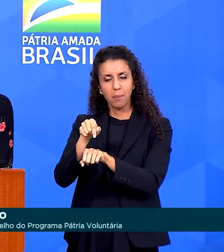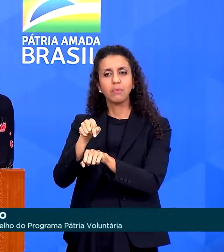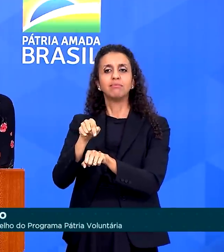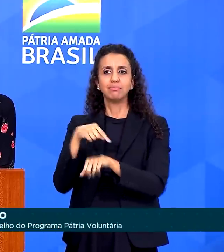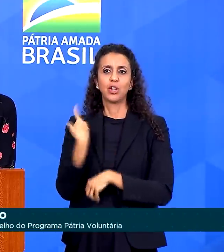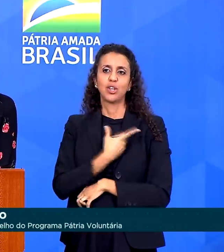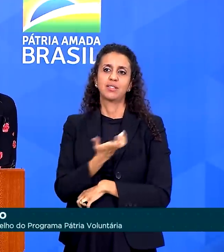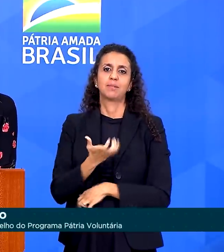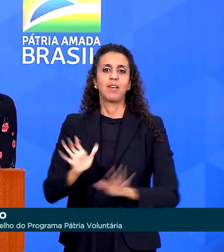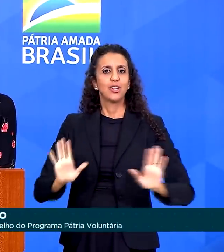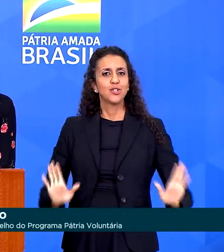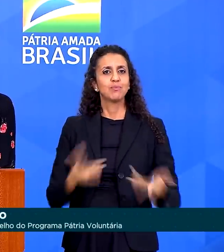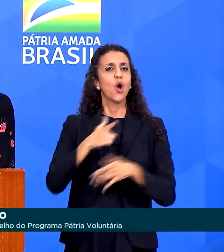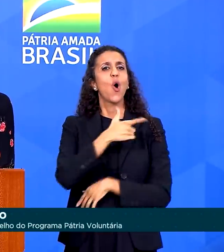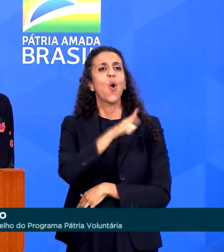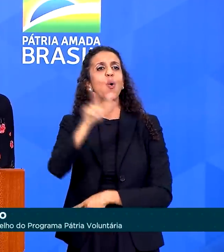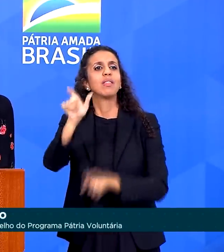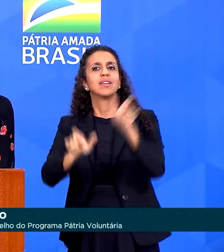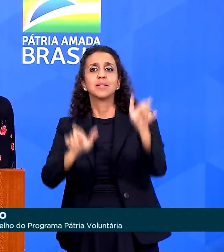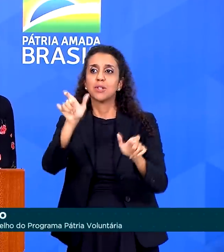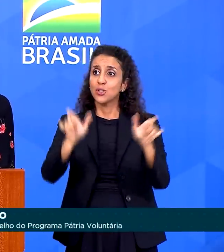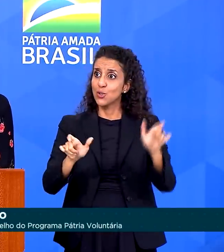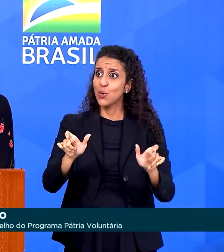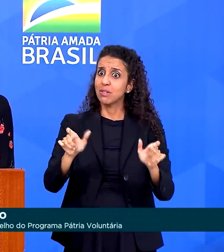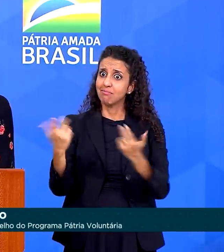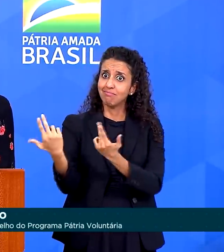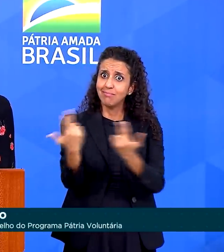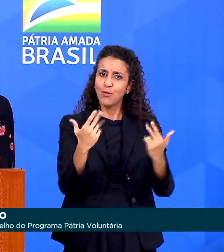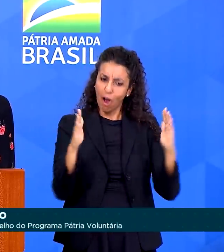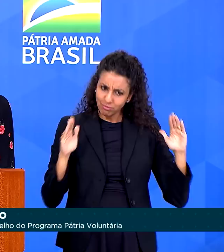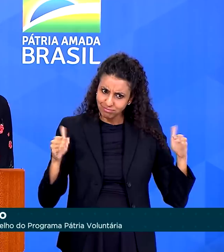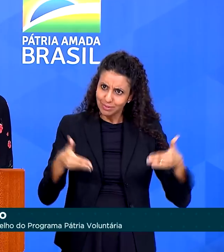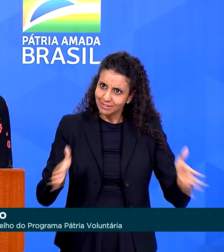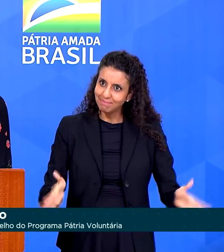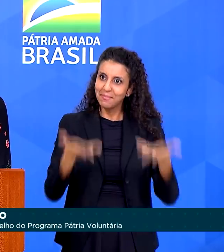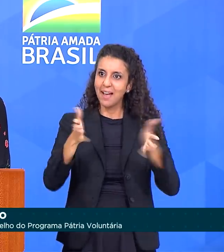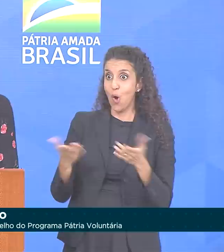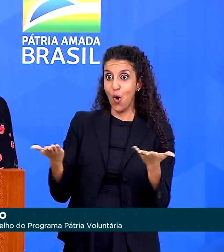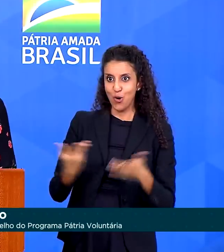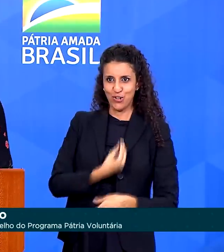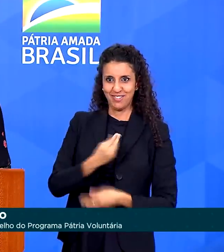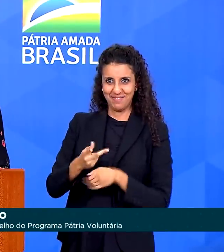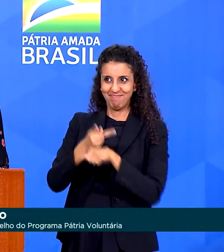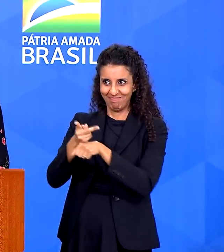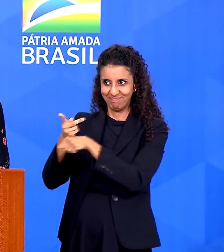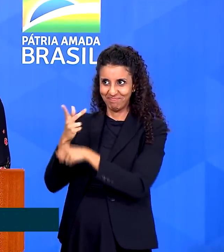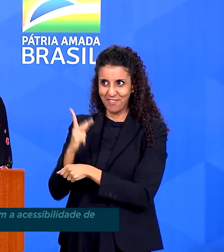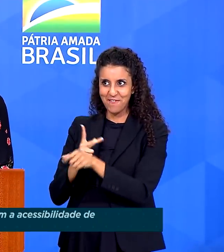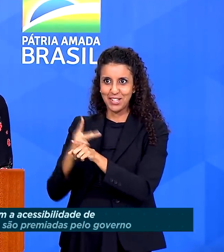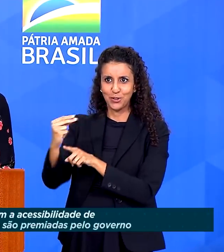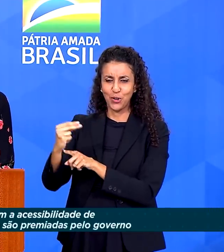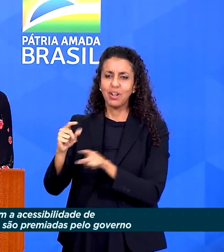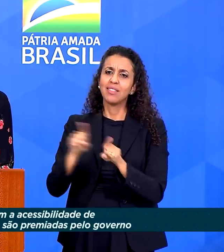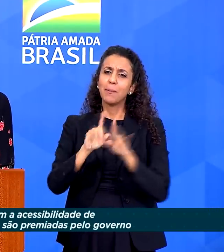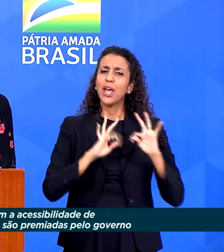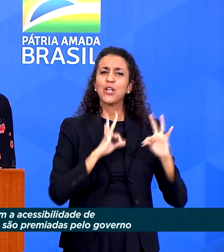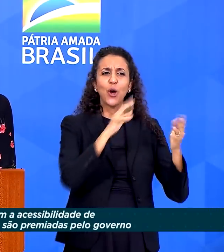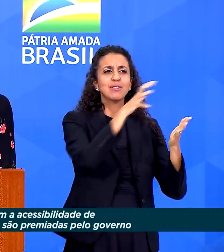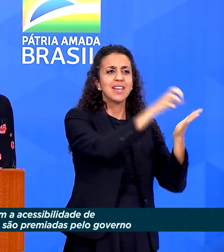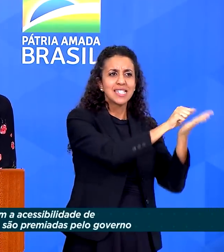estimular outras pessoas a se engajarem na promoção da acessibilidade. Todos aqueles que se inscreveram